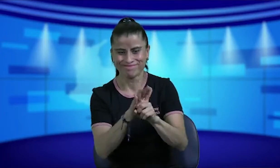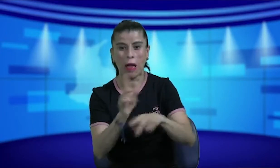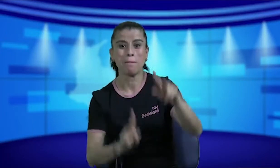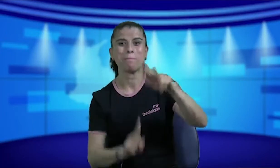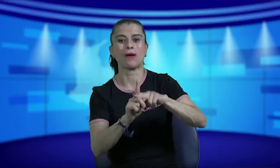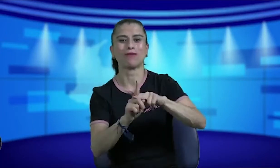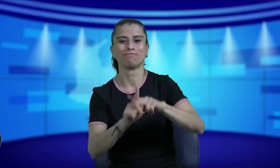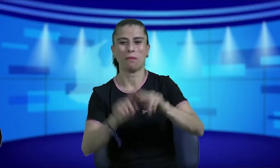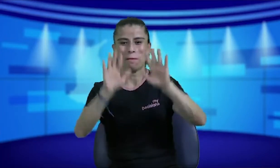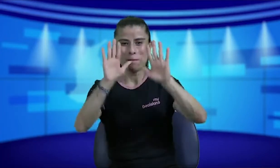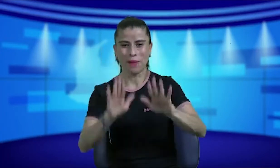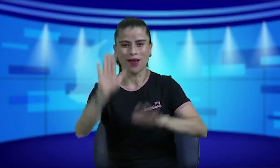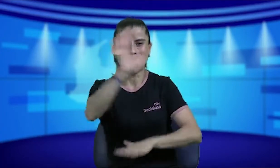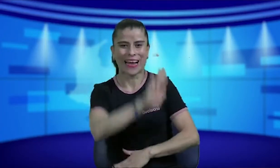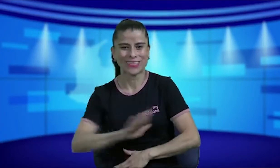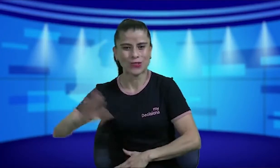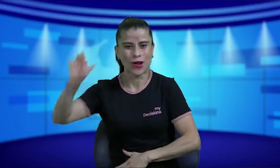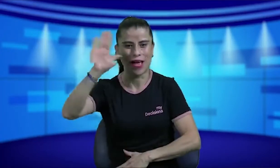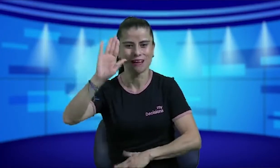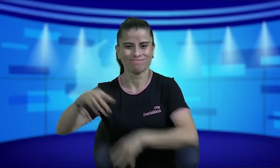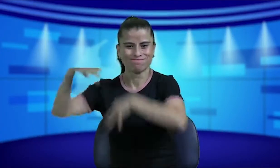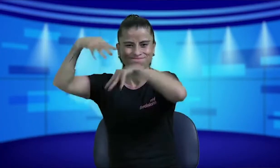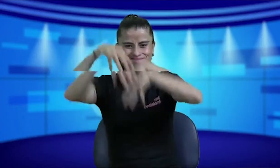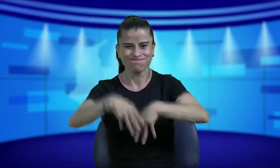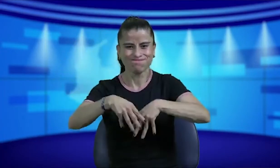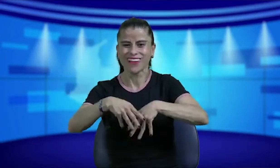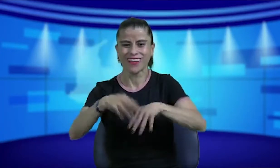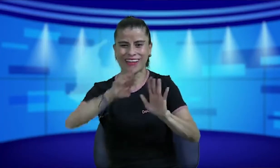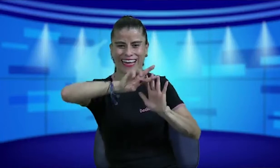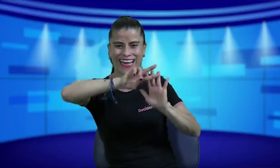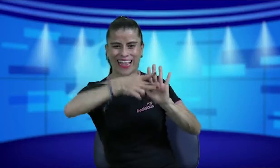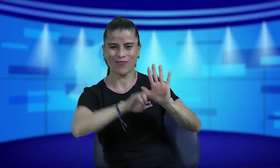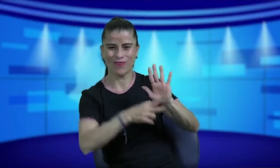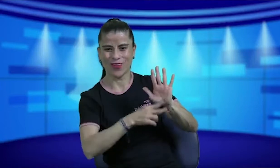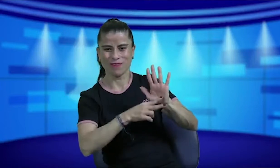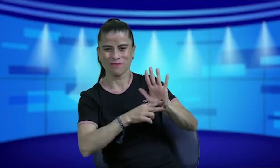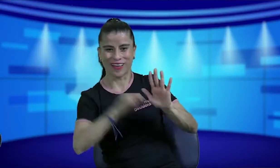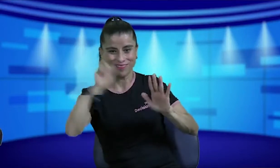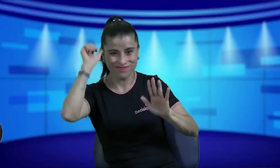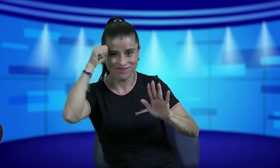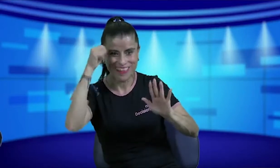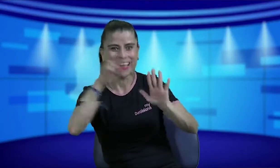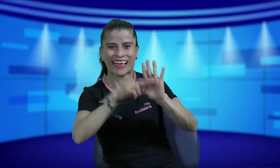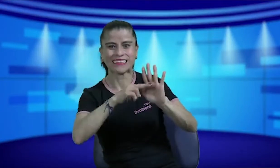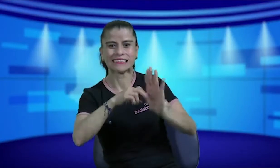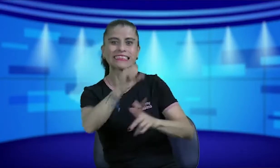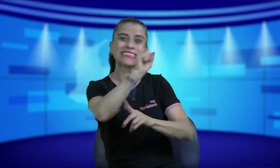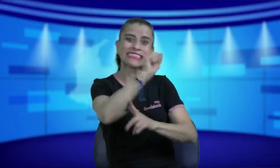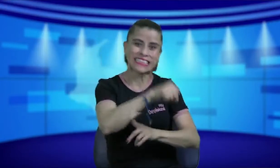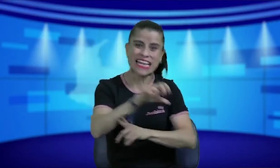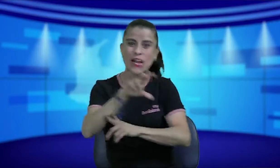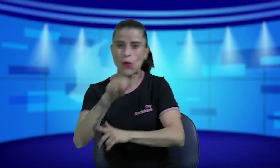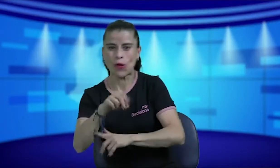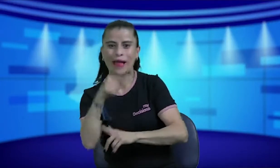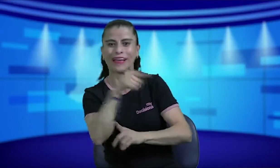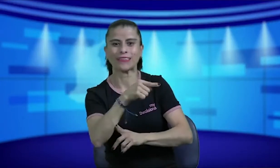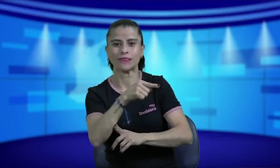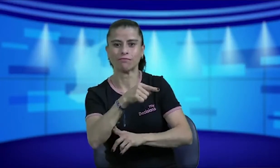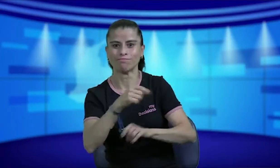queríamos la primera mesa de trabajo pero pues se interpuso el COVID entonces a nivel nacional hubo ciertas reformas recuerdan que pues